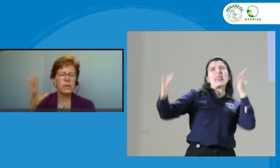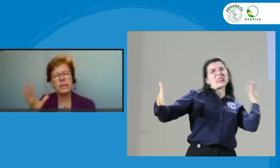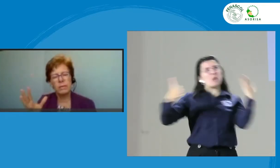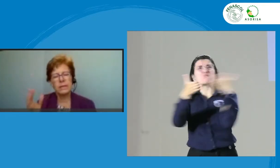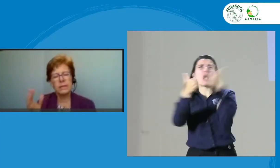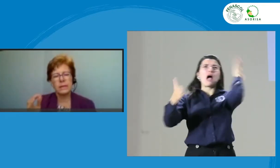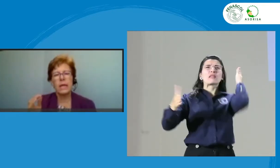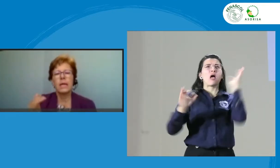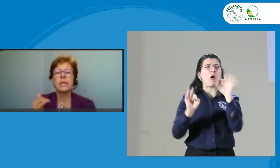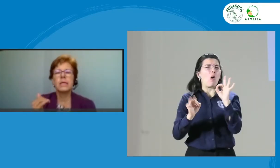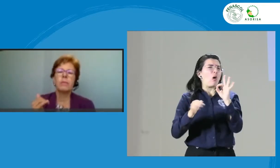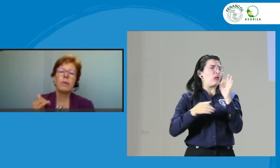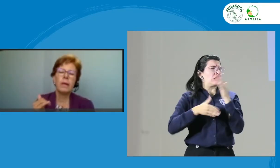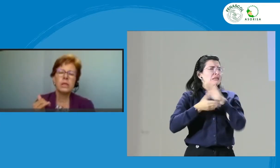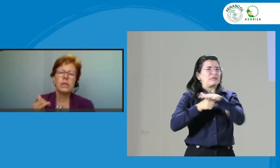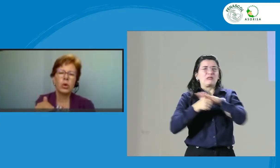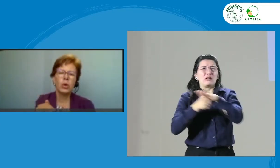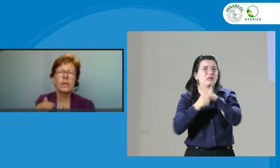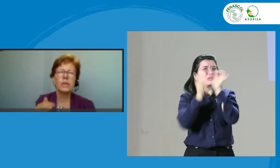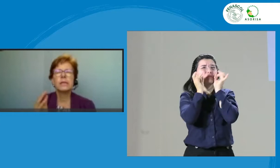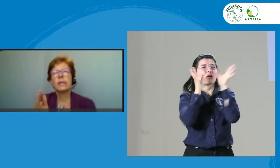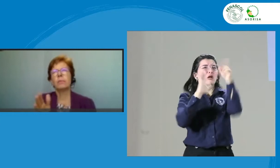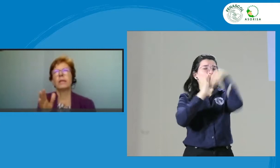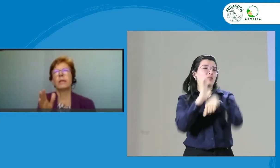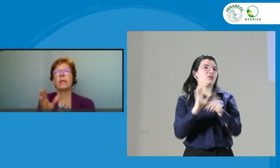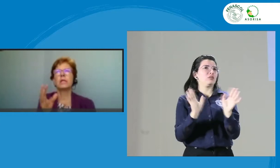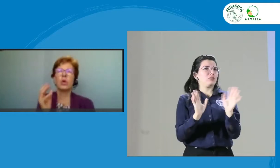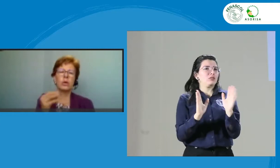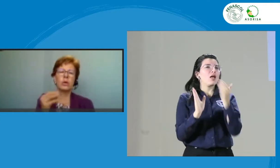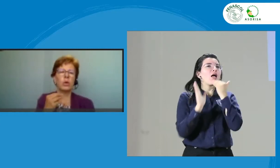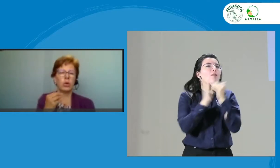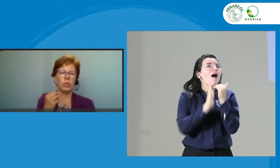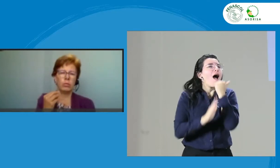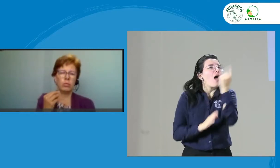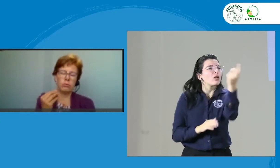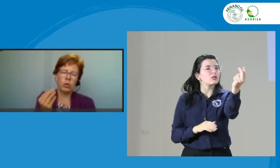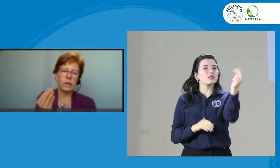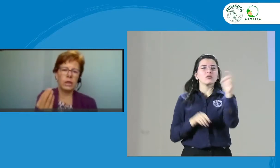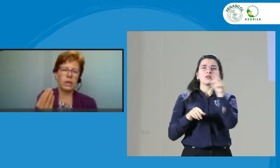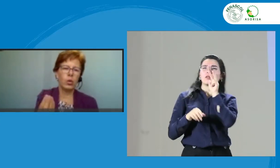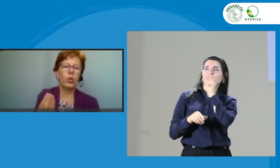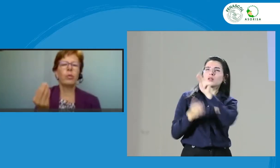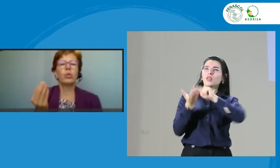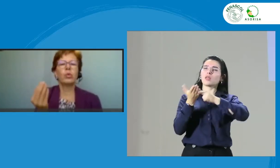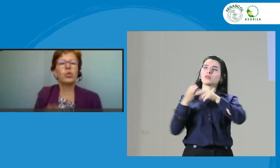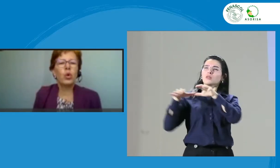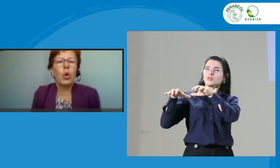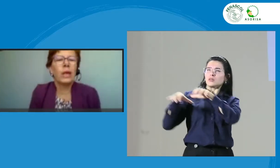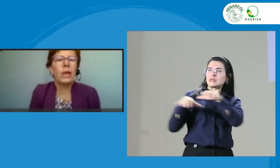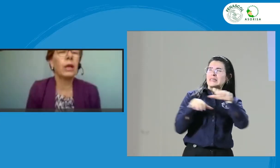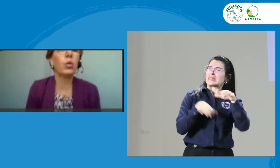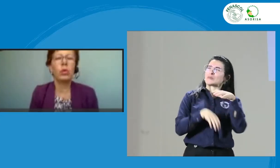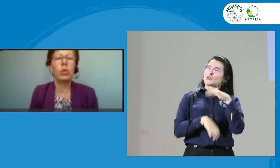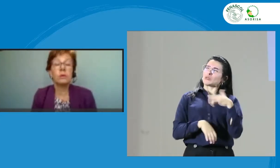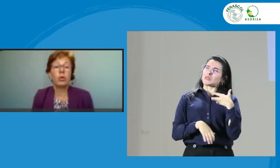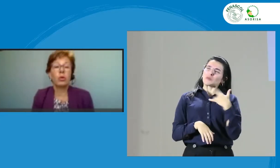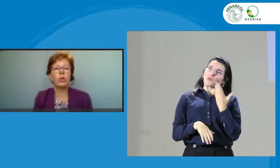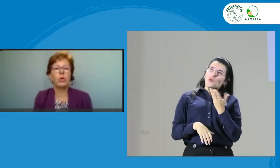inmensas. Si a mí me pareció que hoy este intérprete hizo algo que no me llenó, no me gustó, que tengo dudas por qué lo hizo,